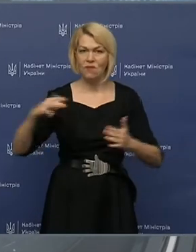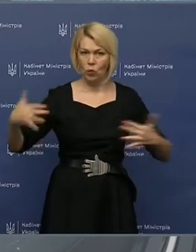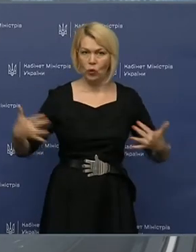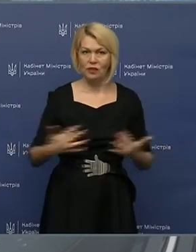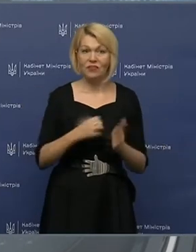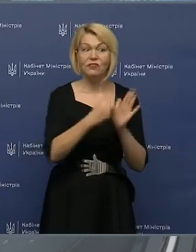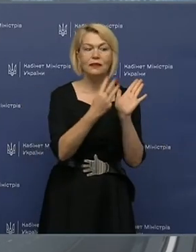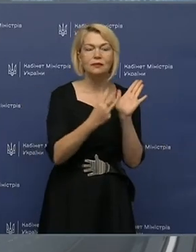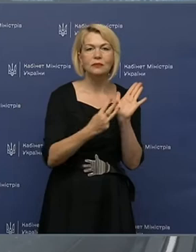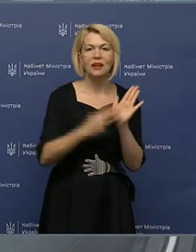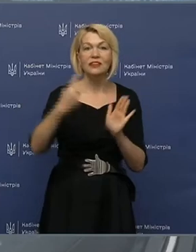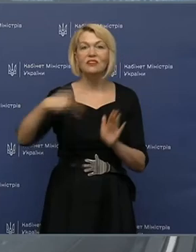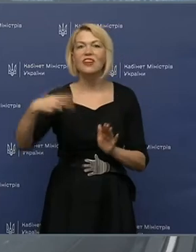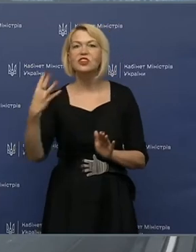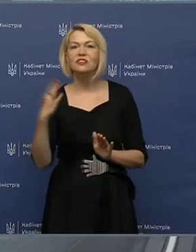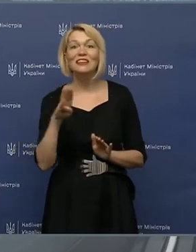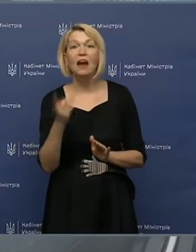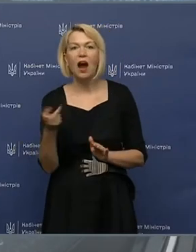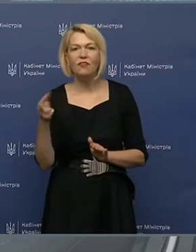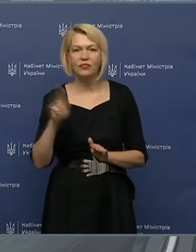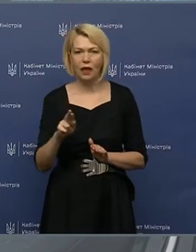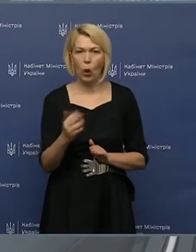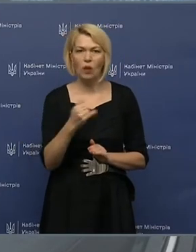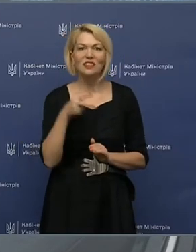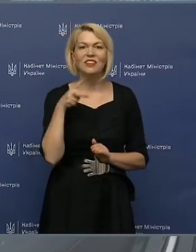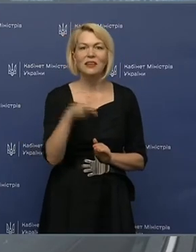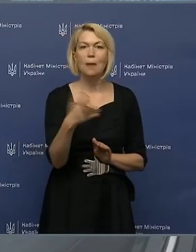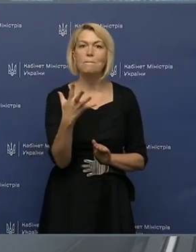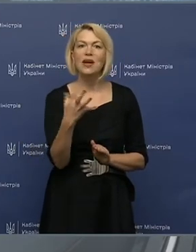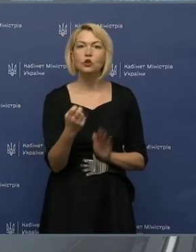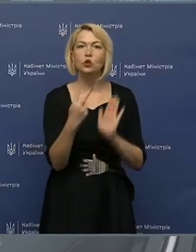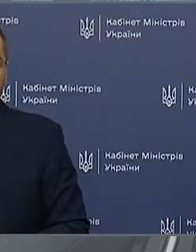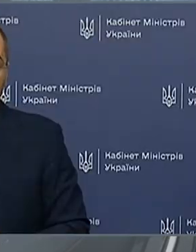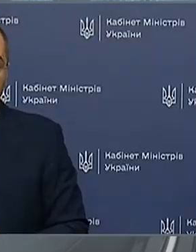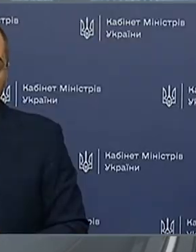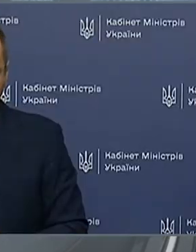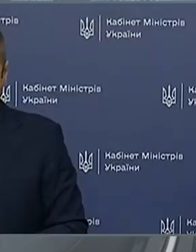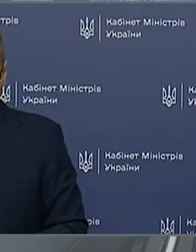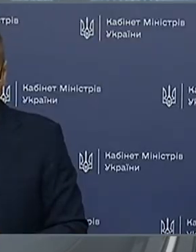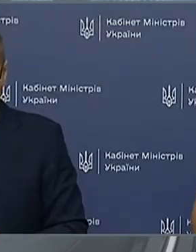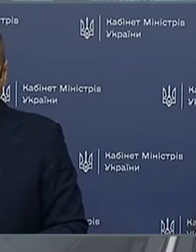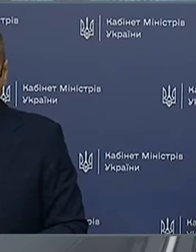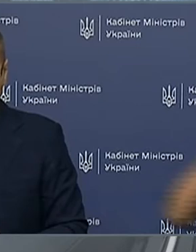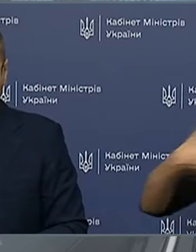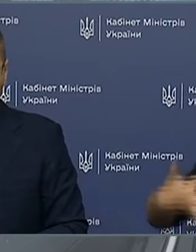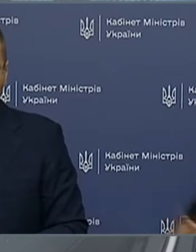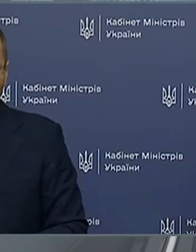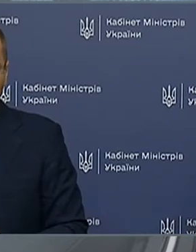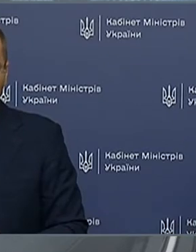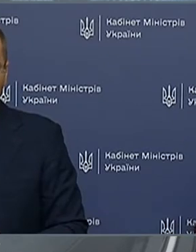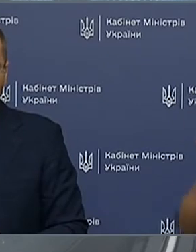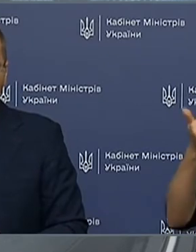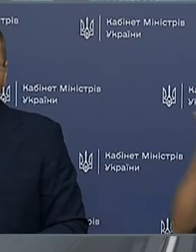18 по 24 травня в нас було 2572 пневмонії, то на